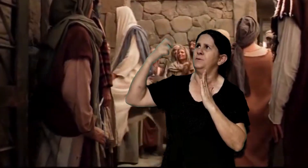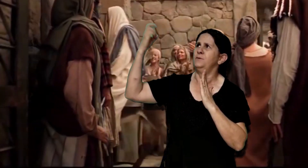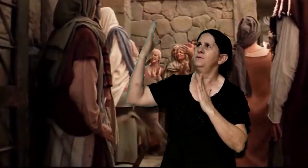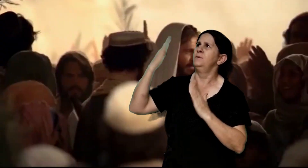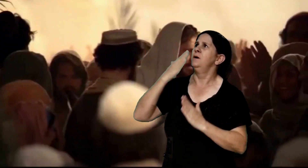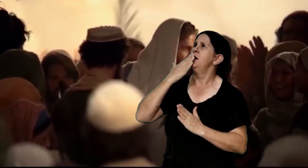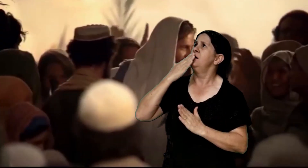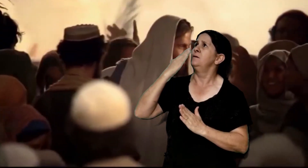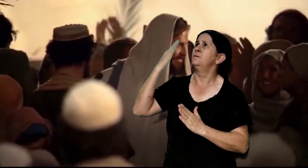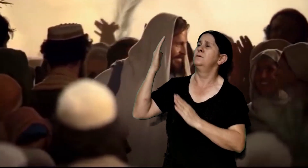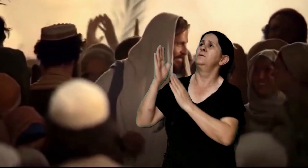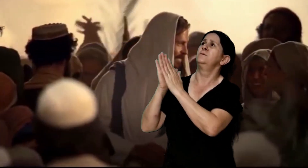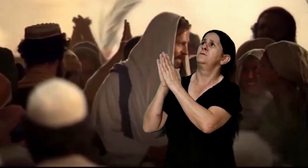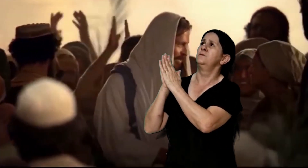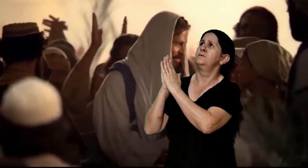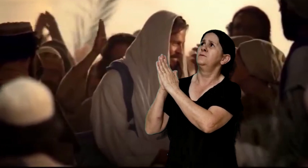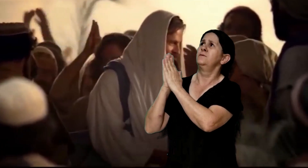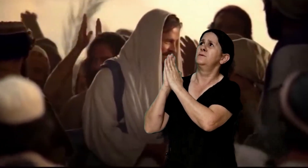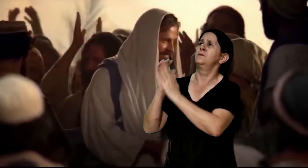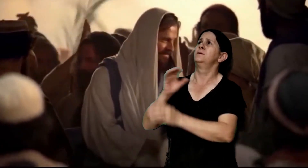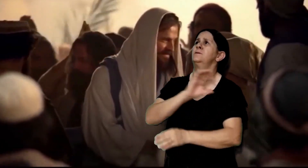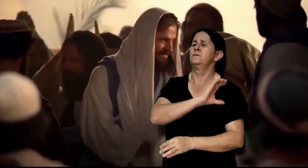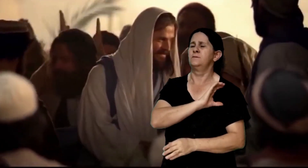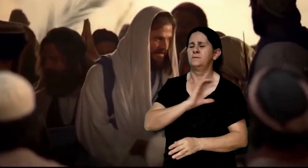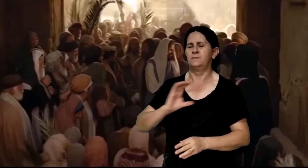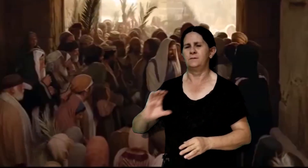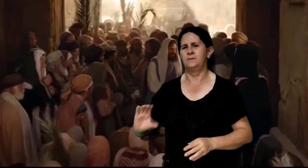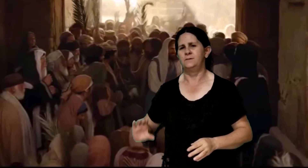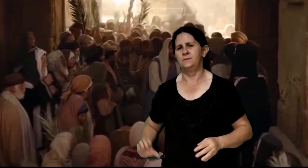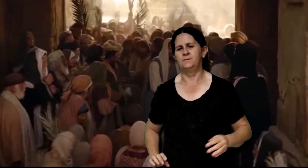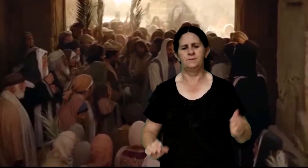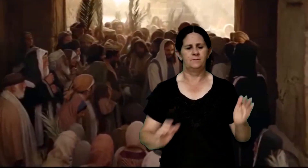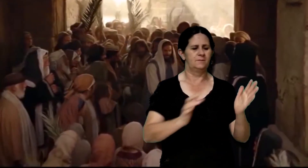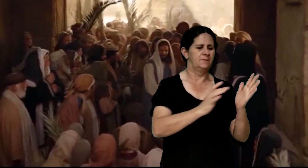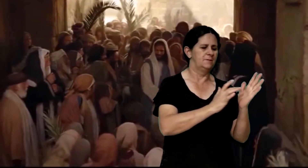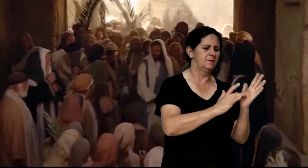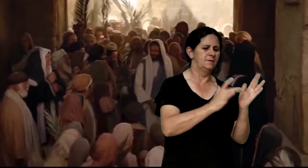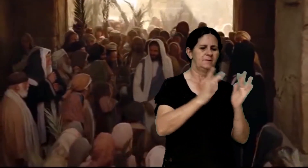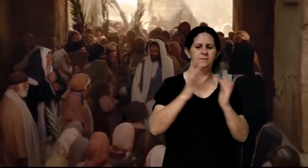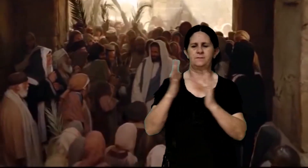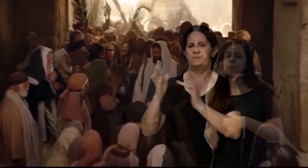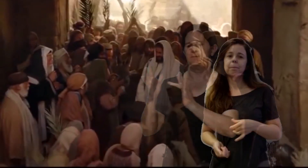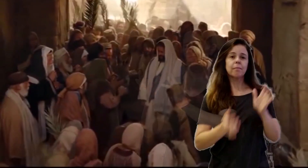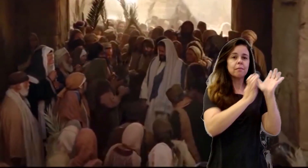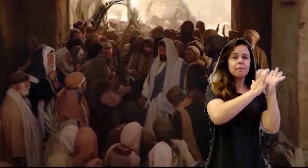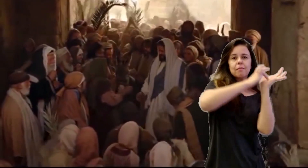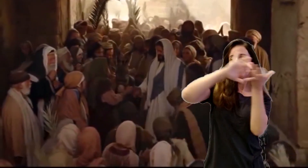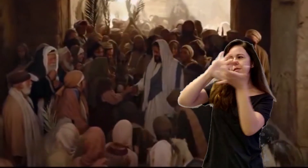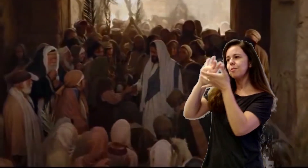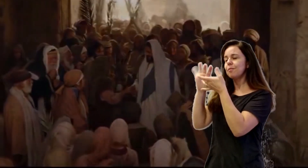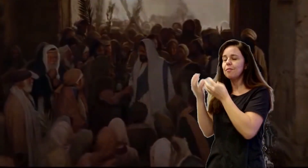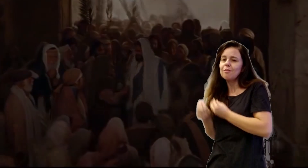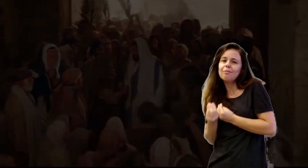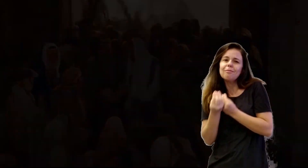Recorriam a Cristo Jesus Ele estava